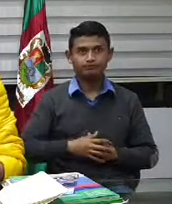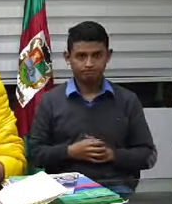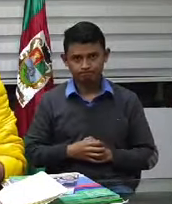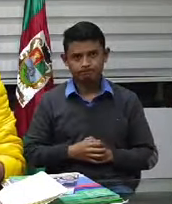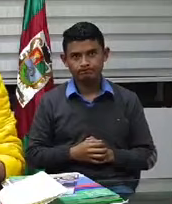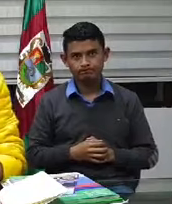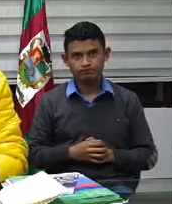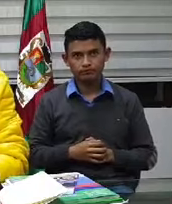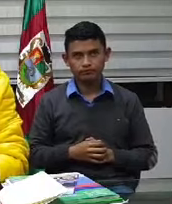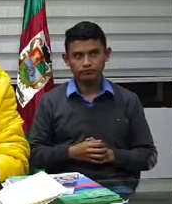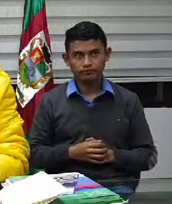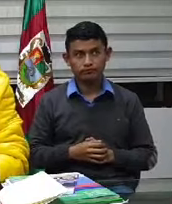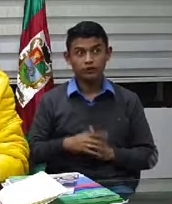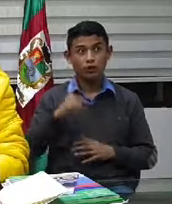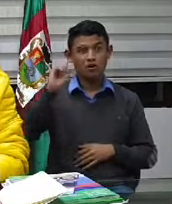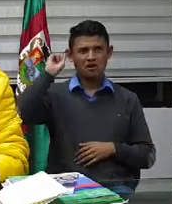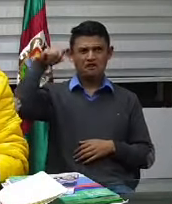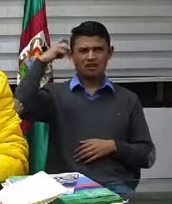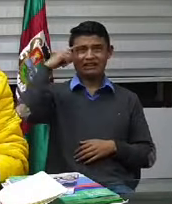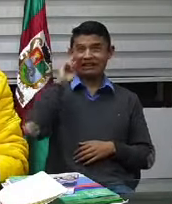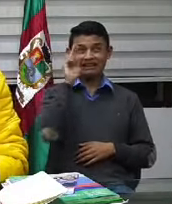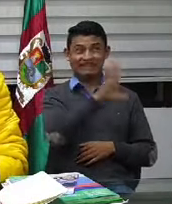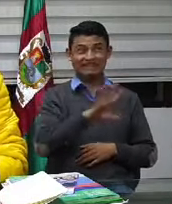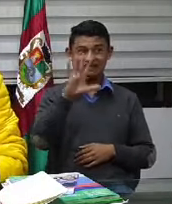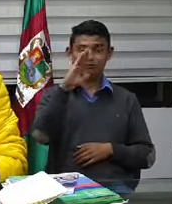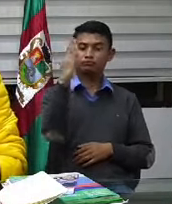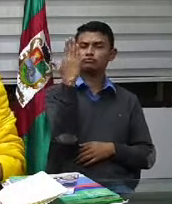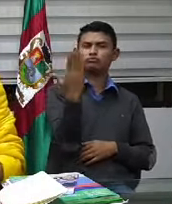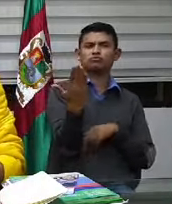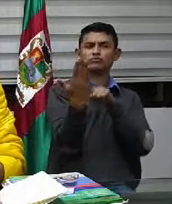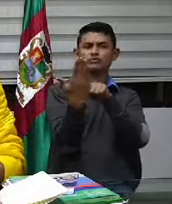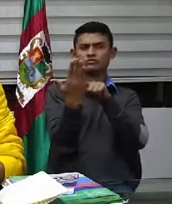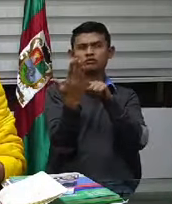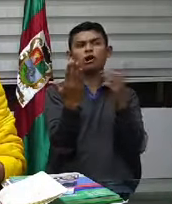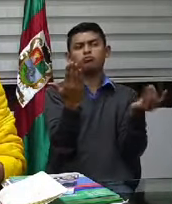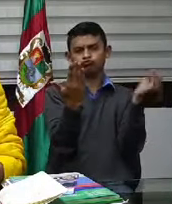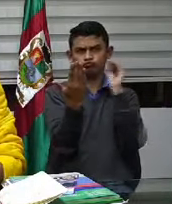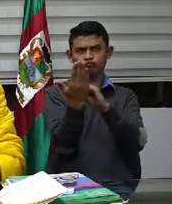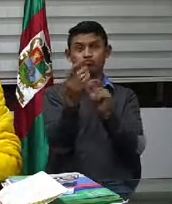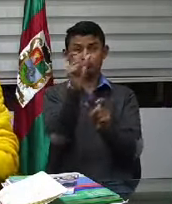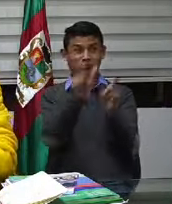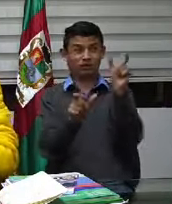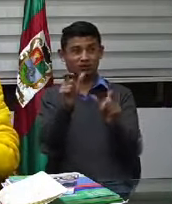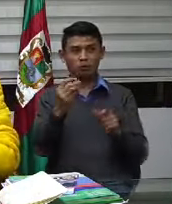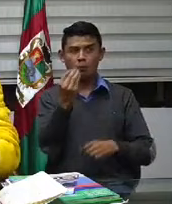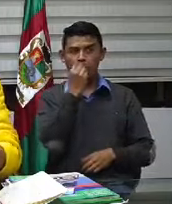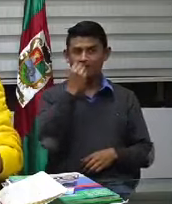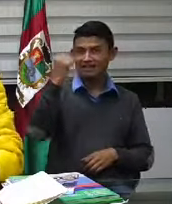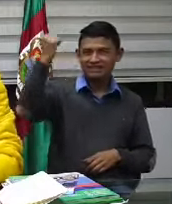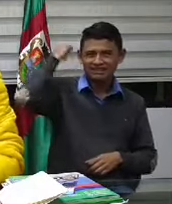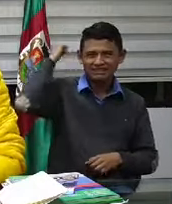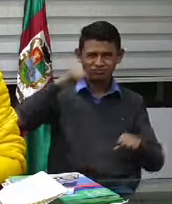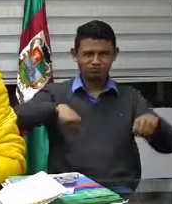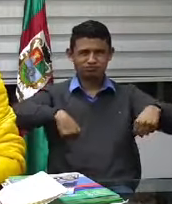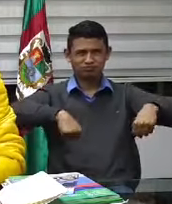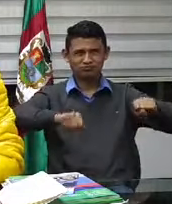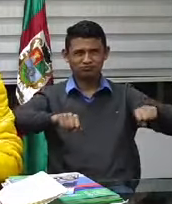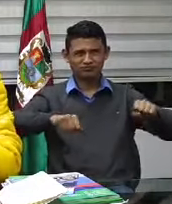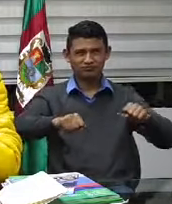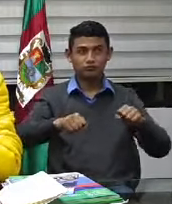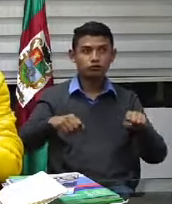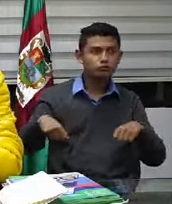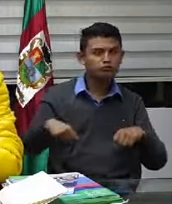el gobierno nacional cambió ese numeral y el decreto 536 permite la actividad de los domiciliarios pues casi que o 24